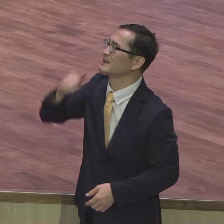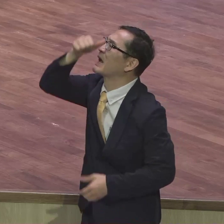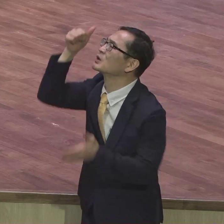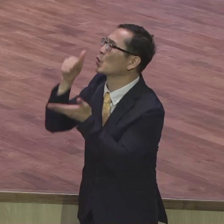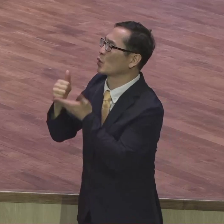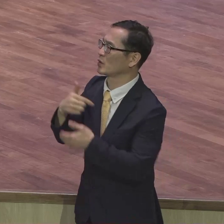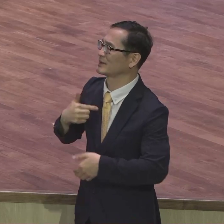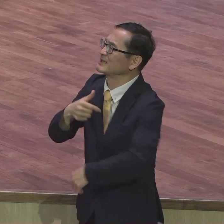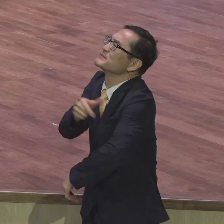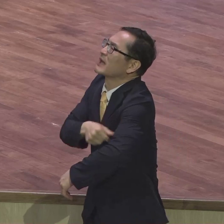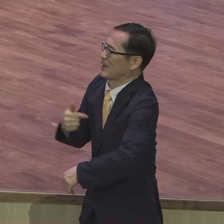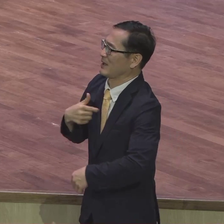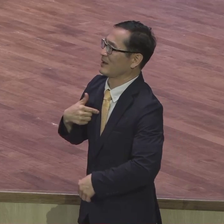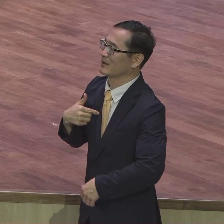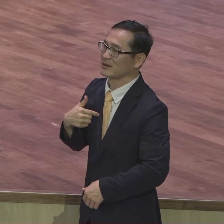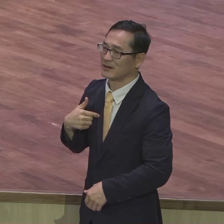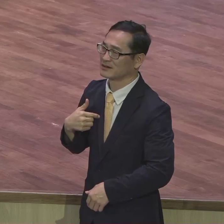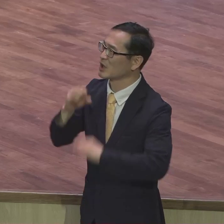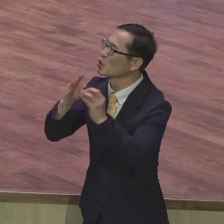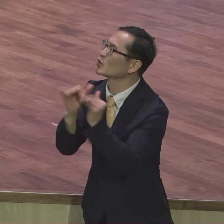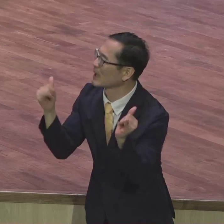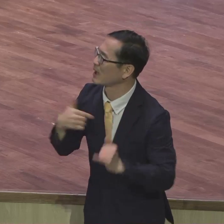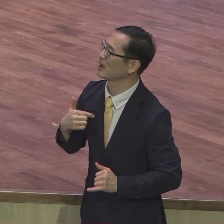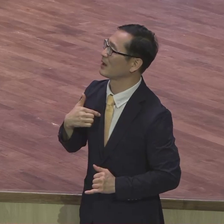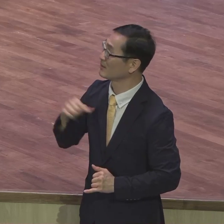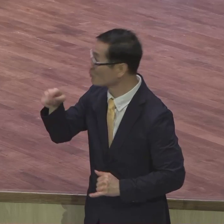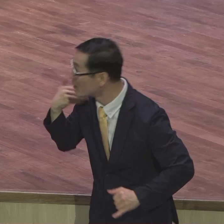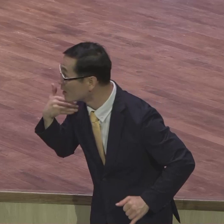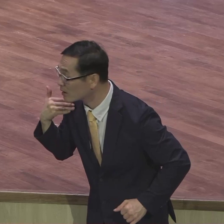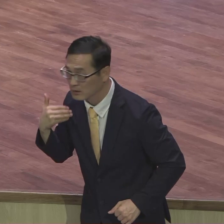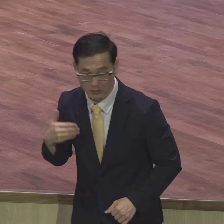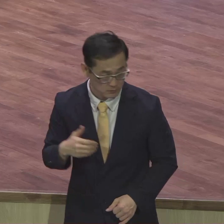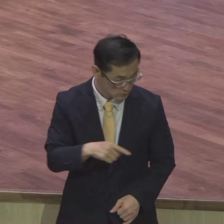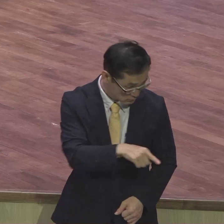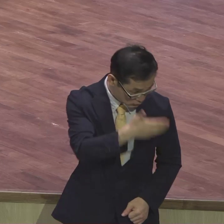집사다고 내가 성교사다고 내가 선지자 노릇했대요 나는 넌 모른다